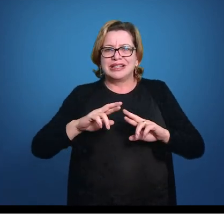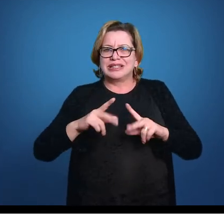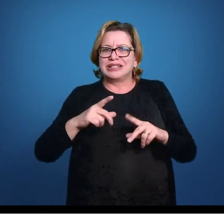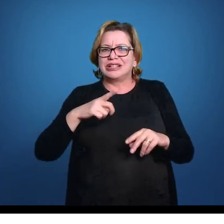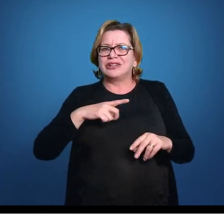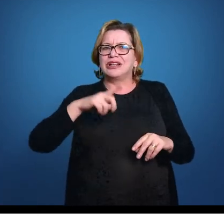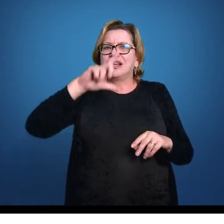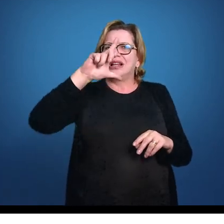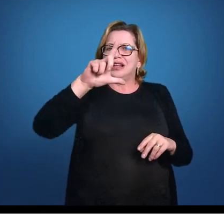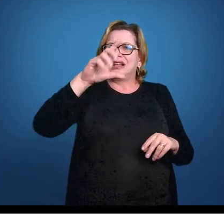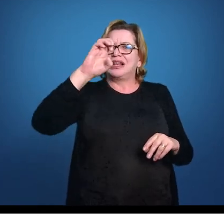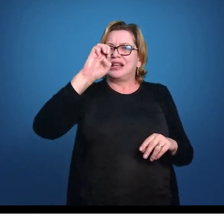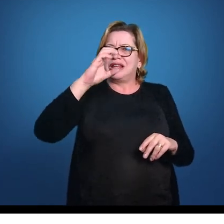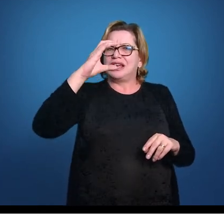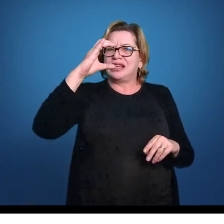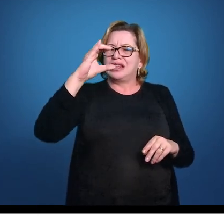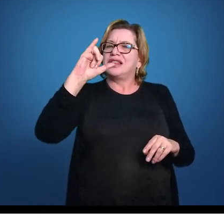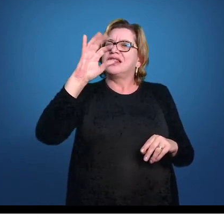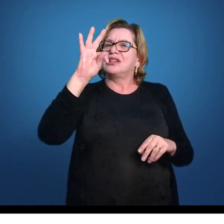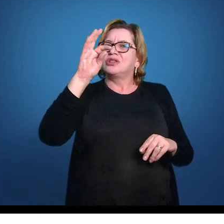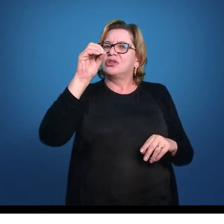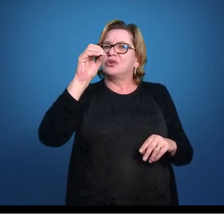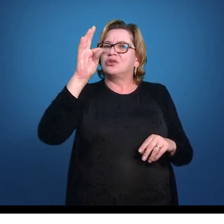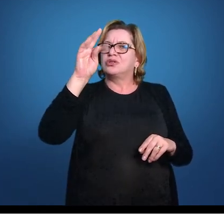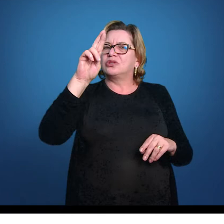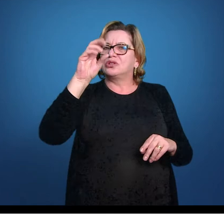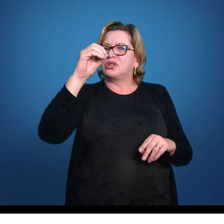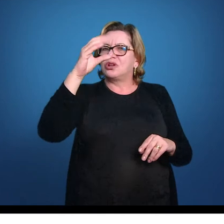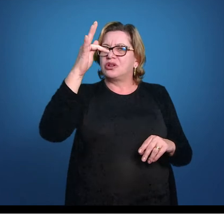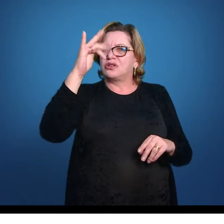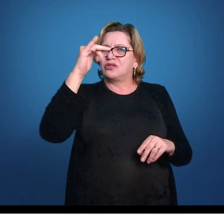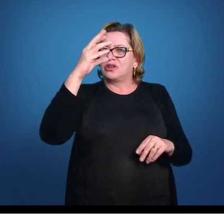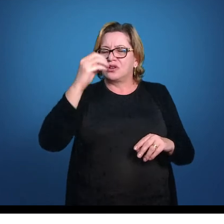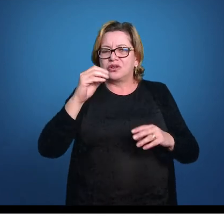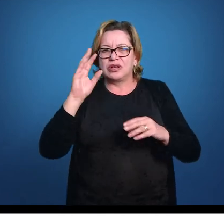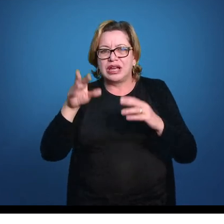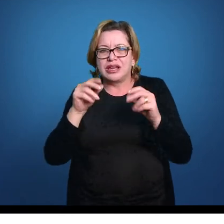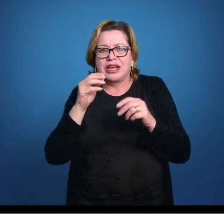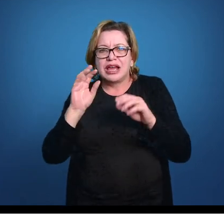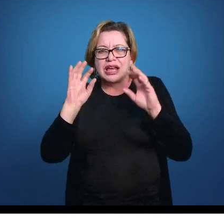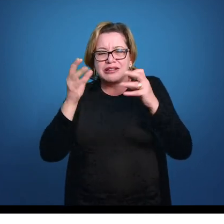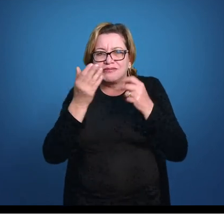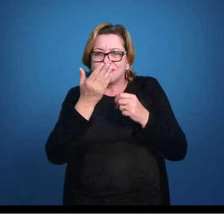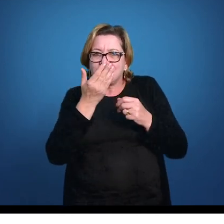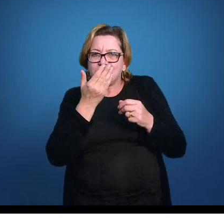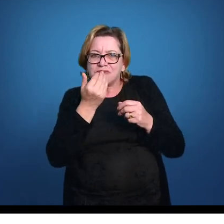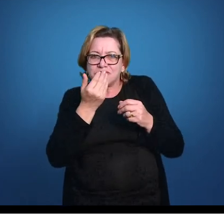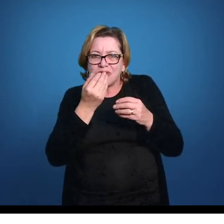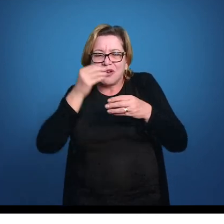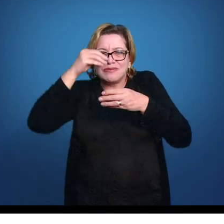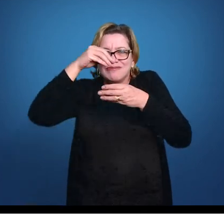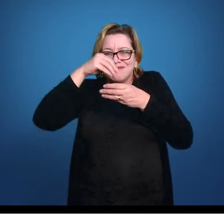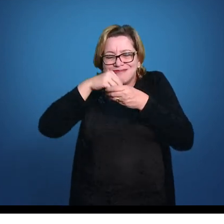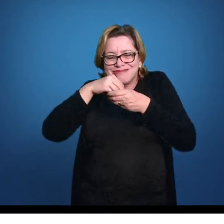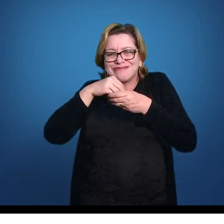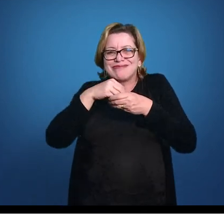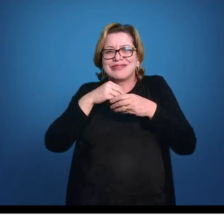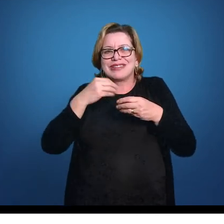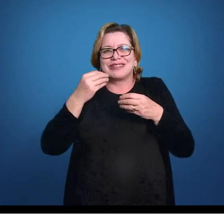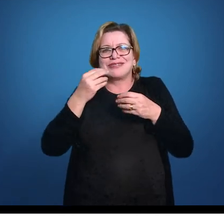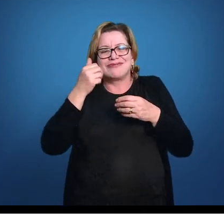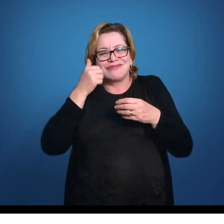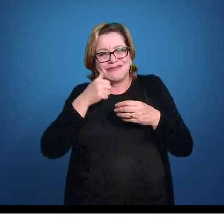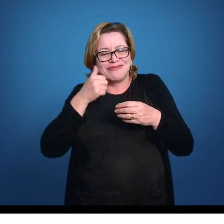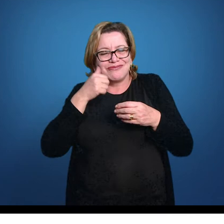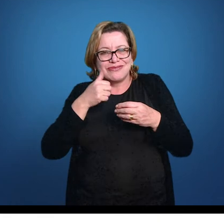então lecitotrófico, trofos é comer, lecito então é um bicho que se alimenta, quando ele está na fêmea, então